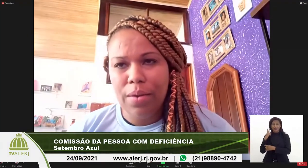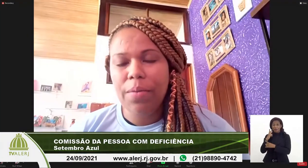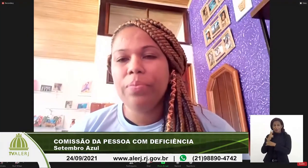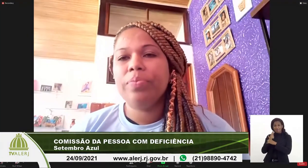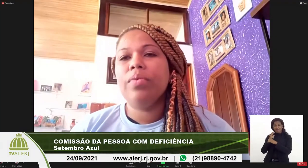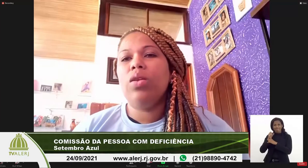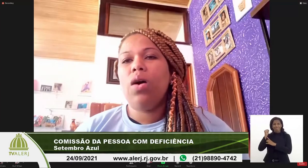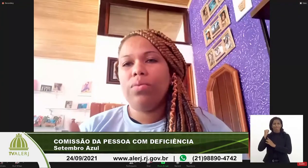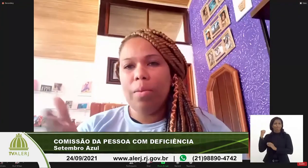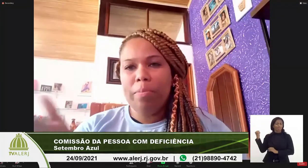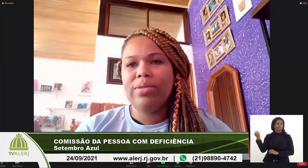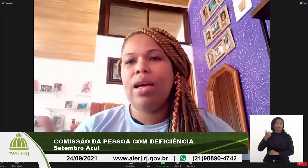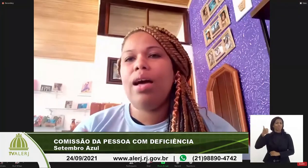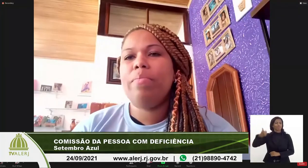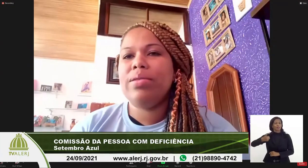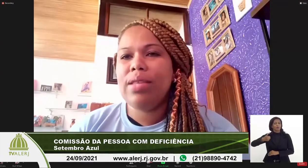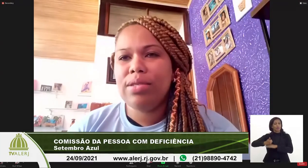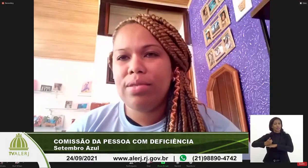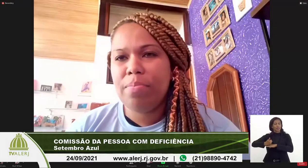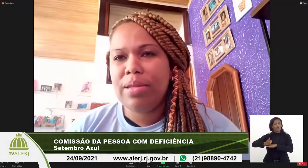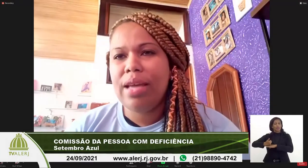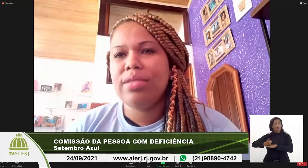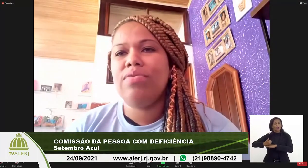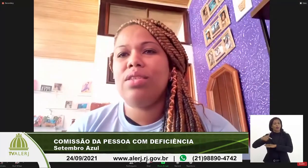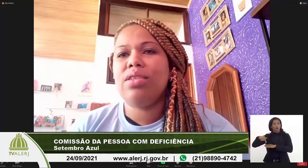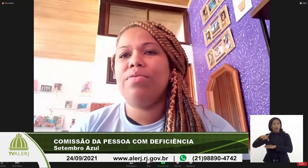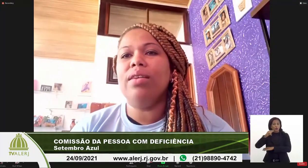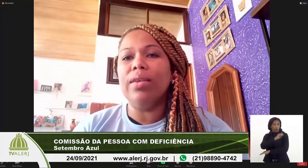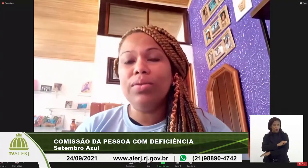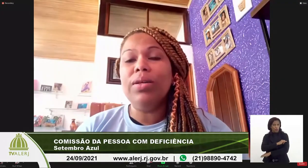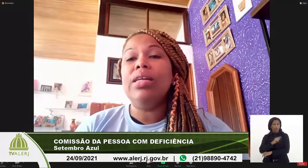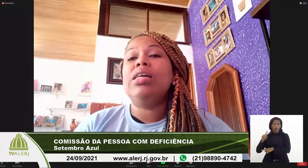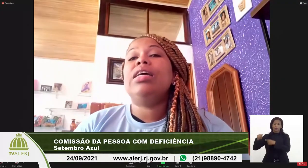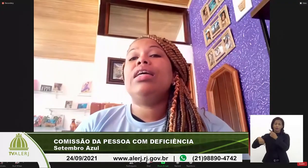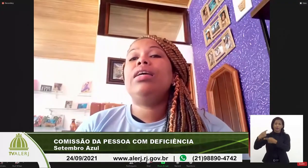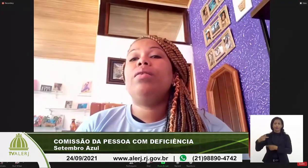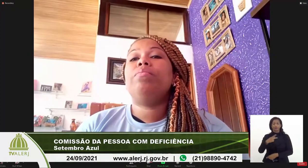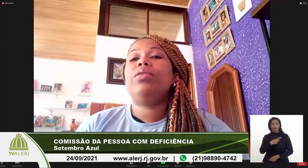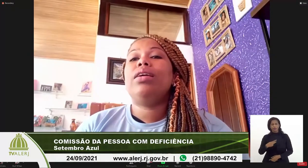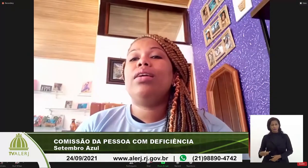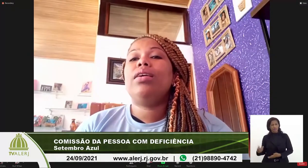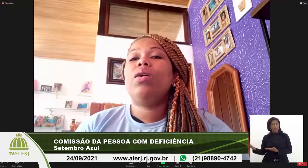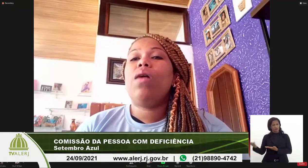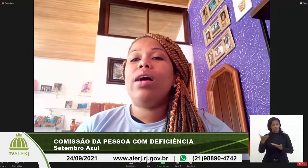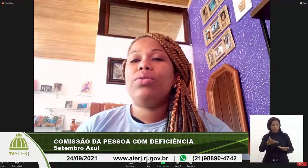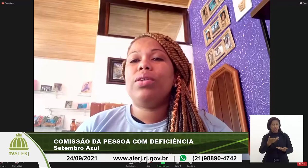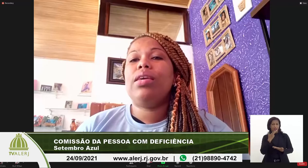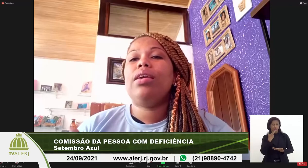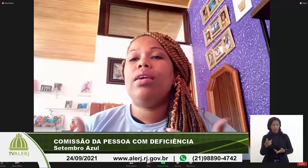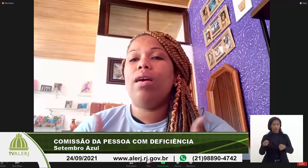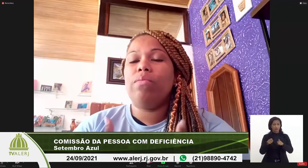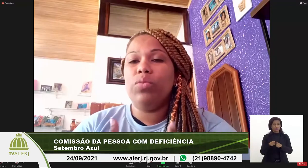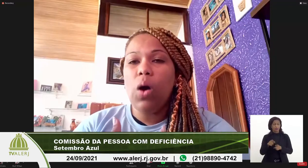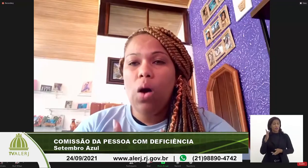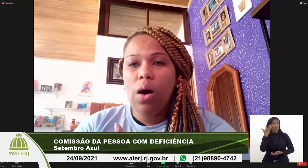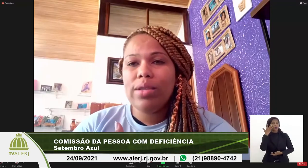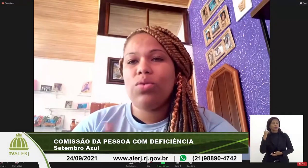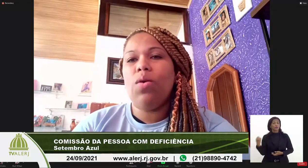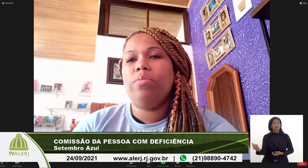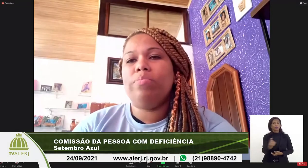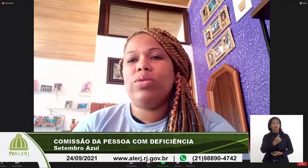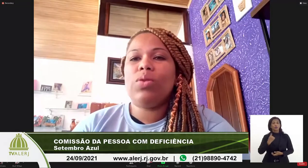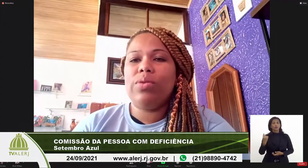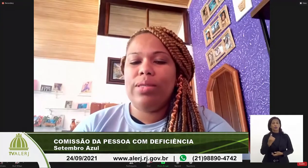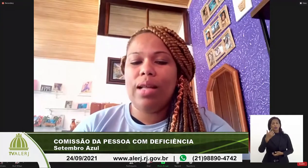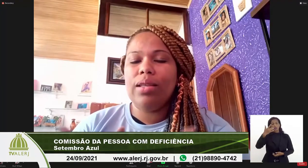de Janeiro, logo depois a presidente da CBDS vai estar falando, e eu acho que nós,